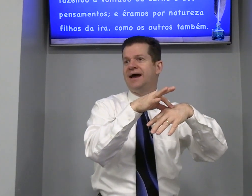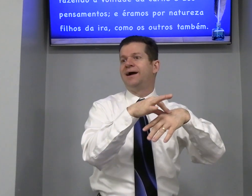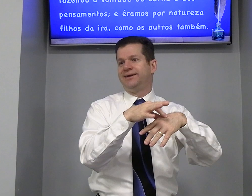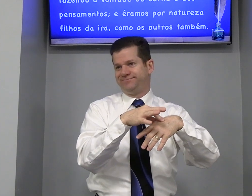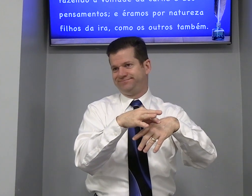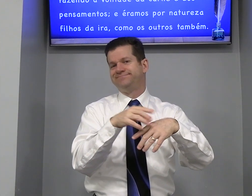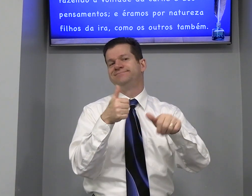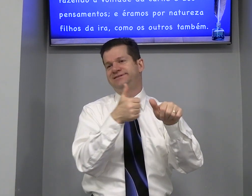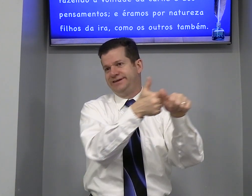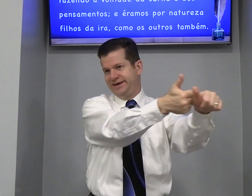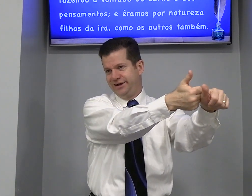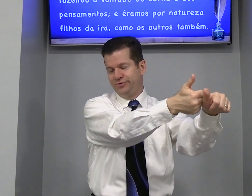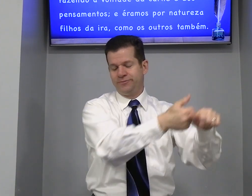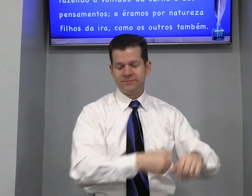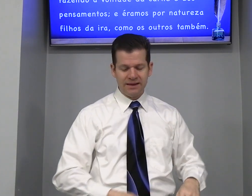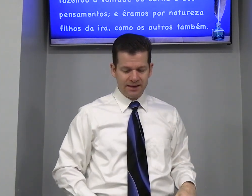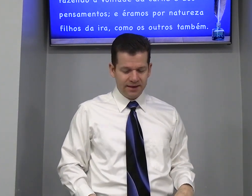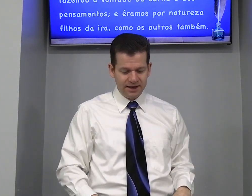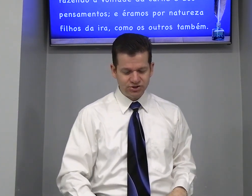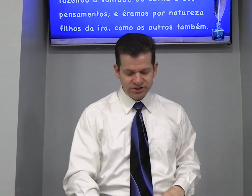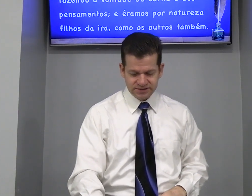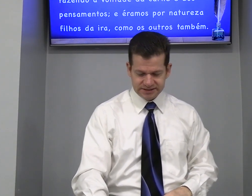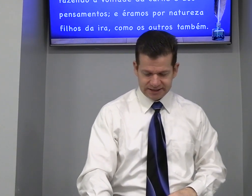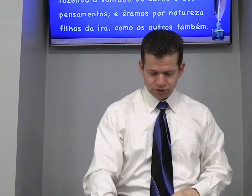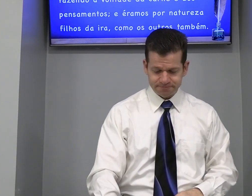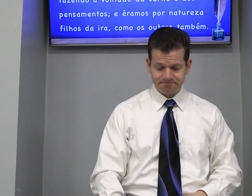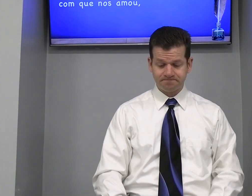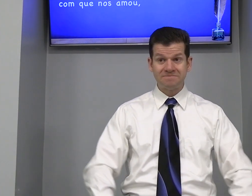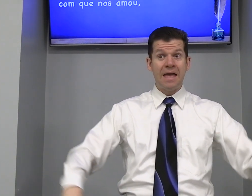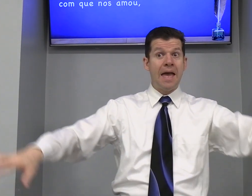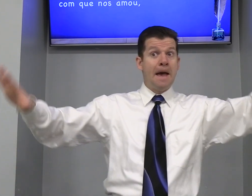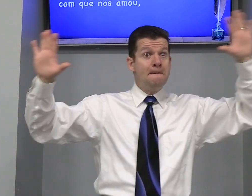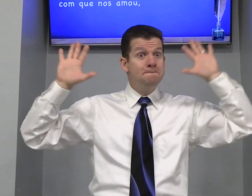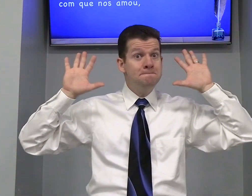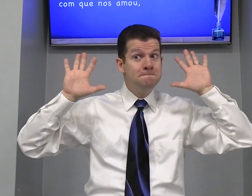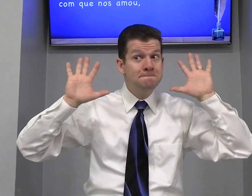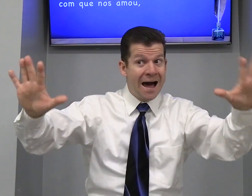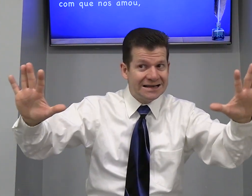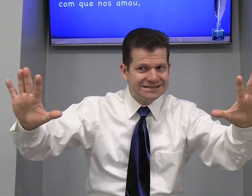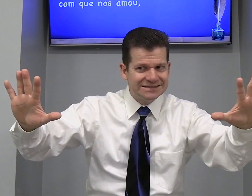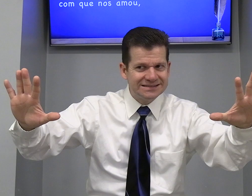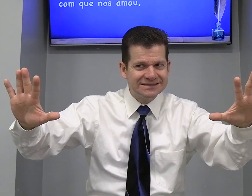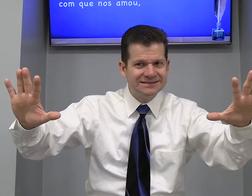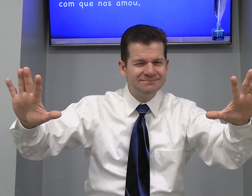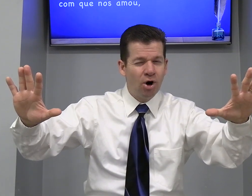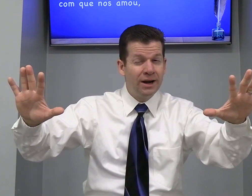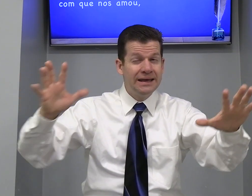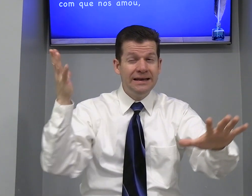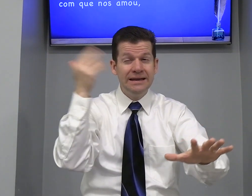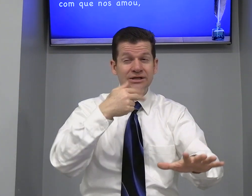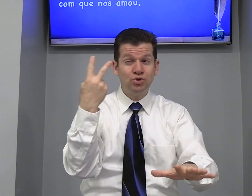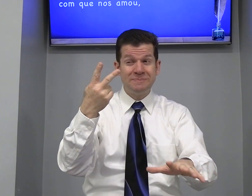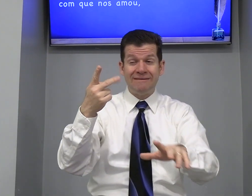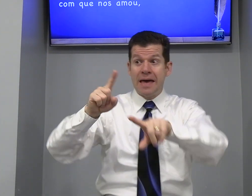carne Seguindo Este Desejo Mas Olha que lindas Duas palavras